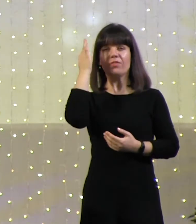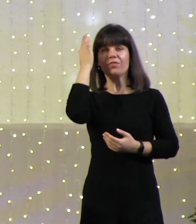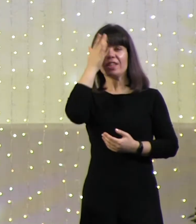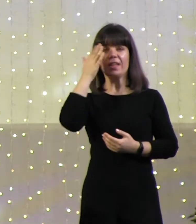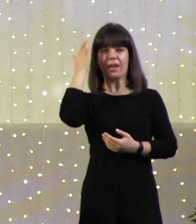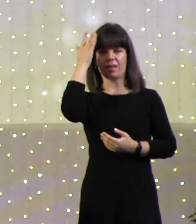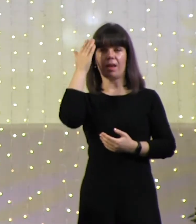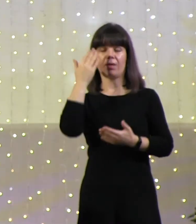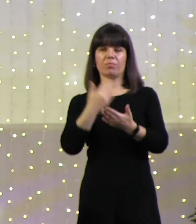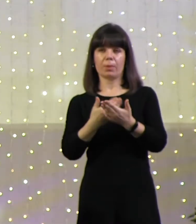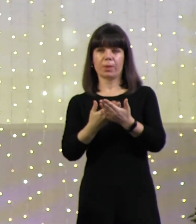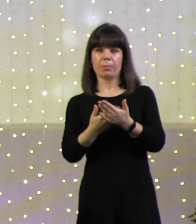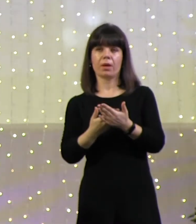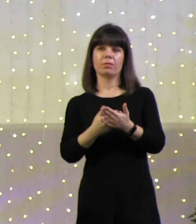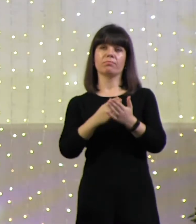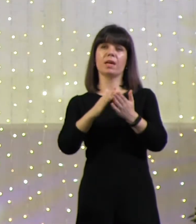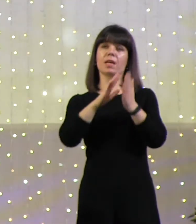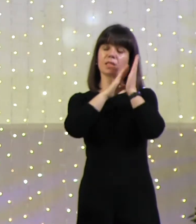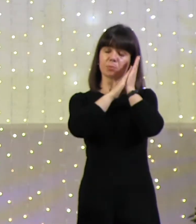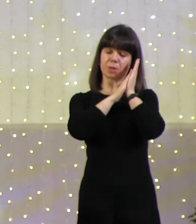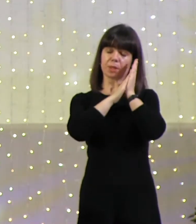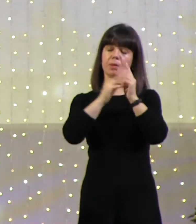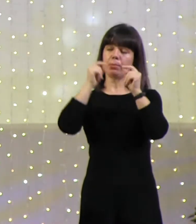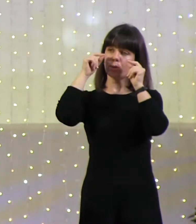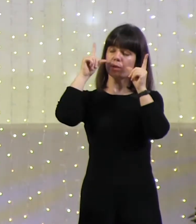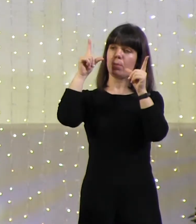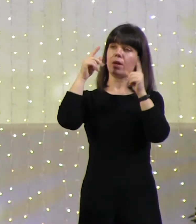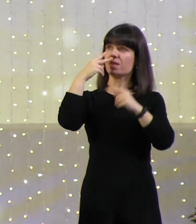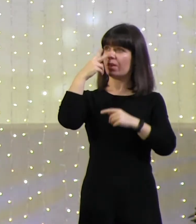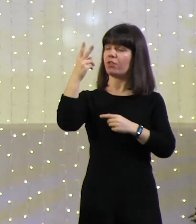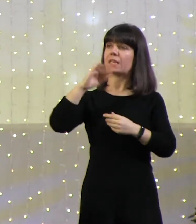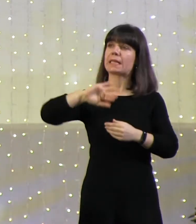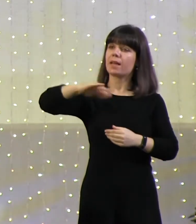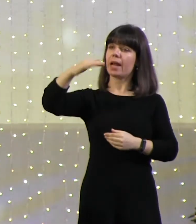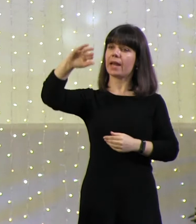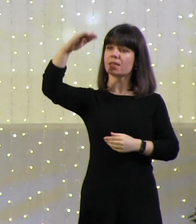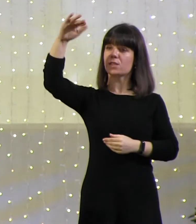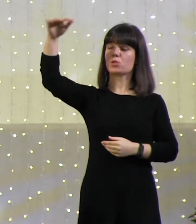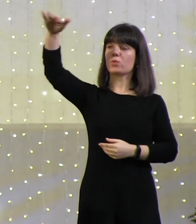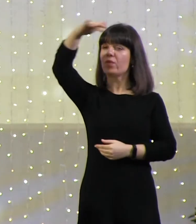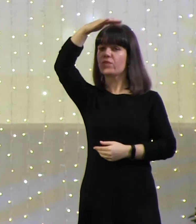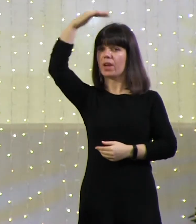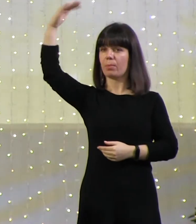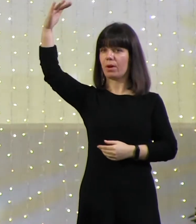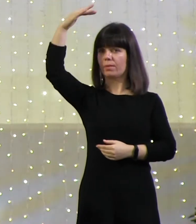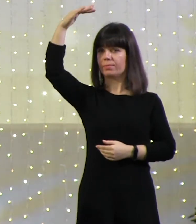спит, просыпается и видит лестницу. Лестницу в небо.